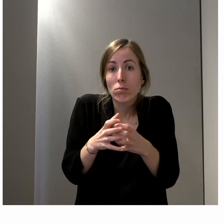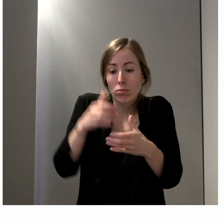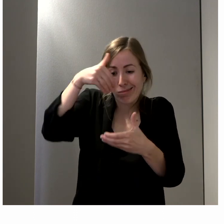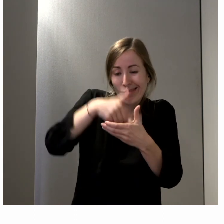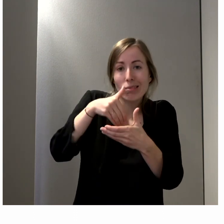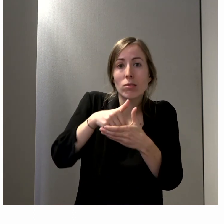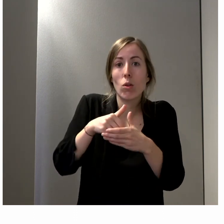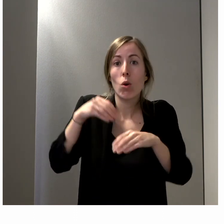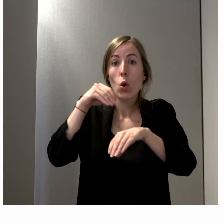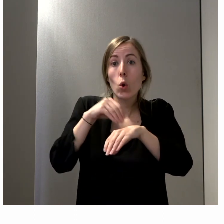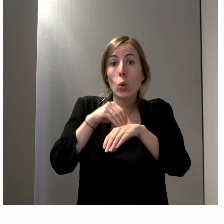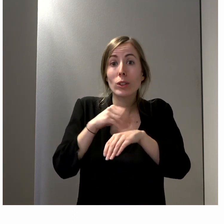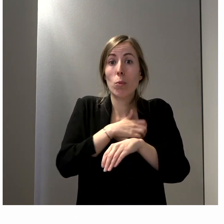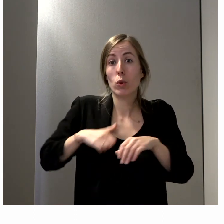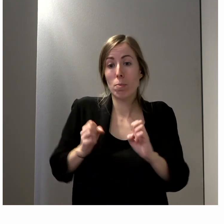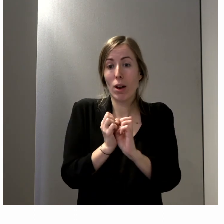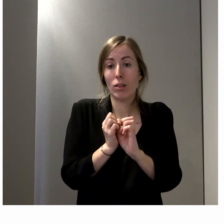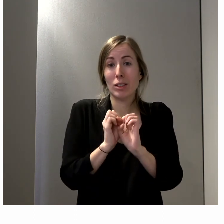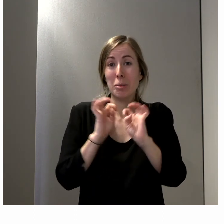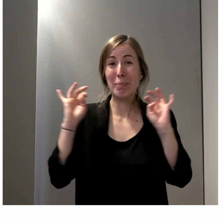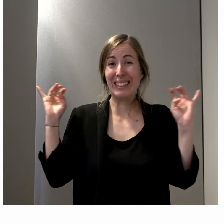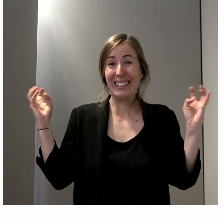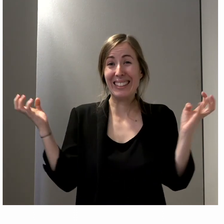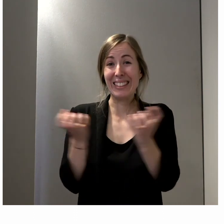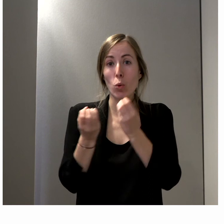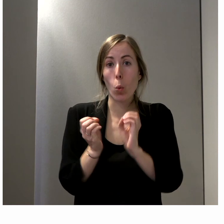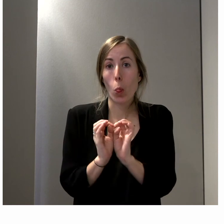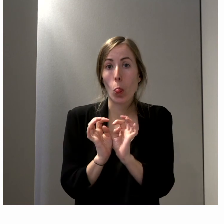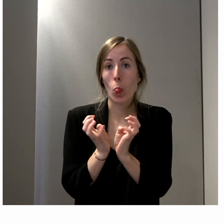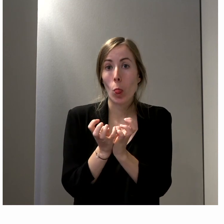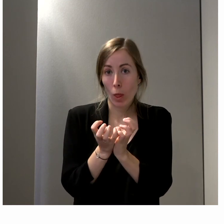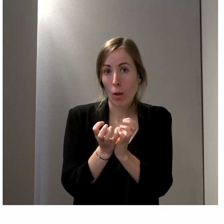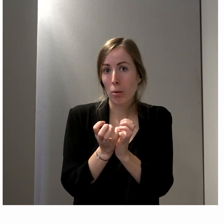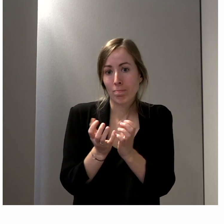de personnes présentes dans le conseil municipal, selon la situation d'un élu